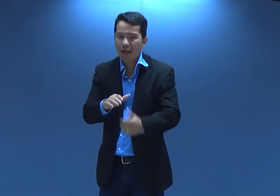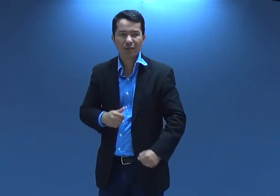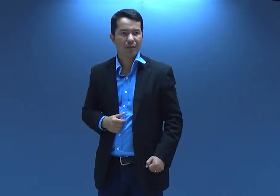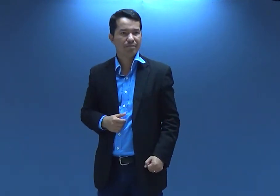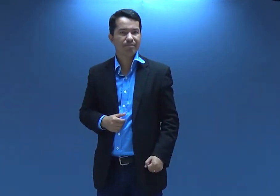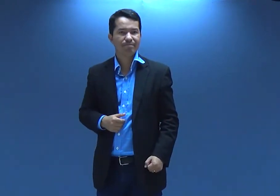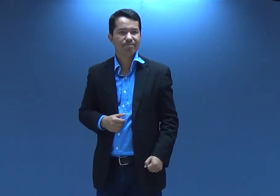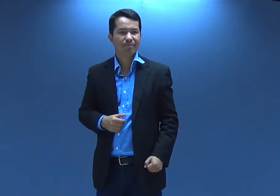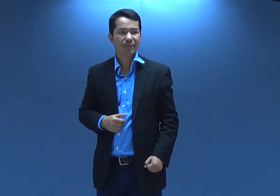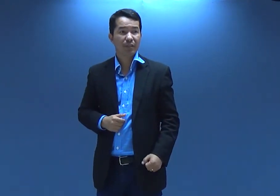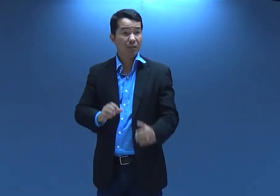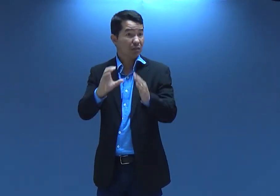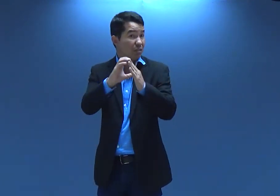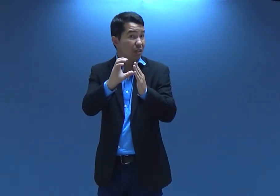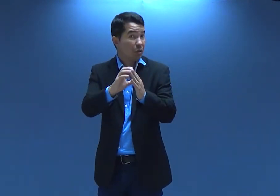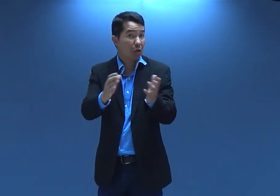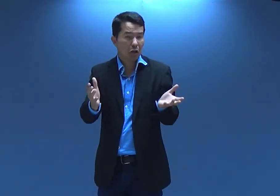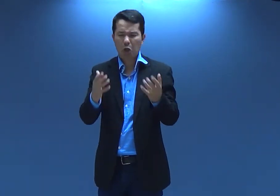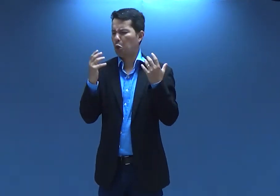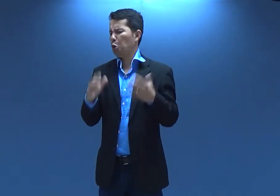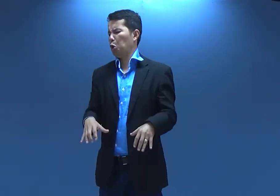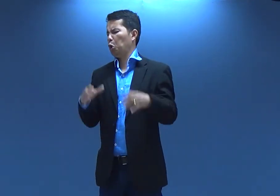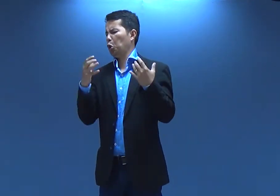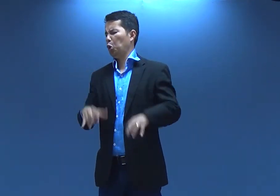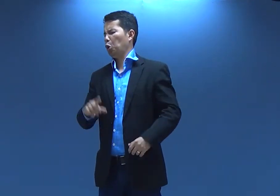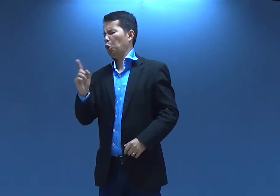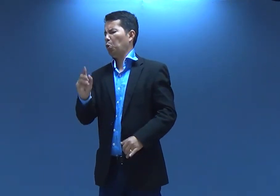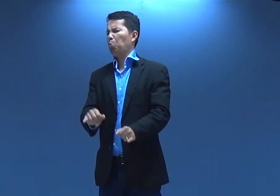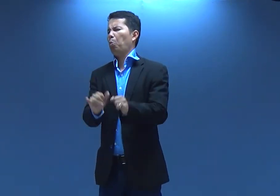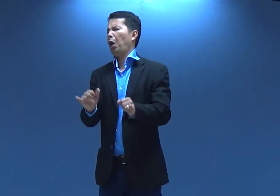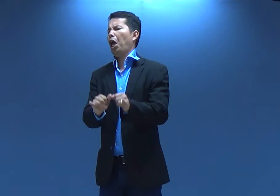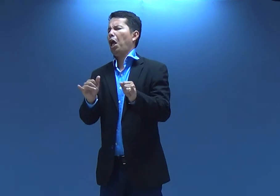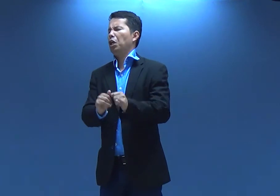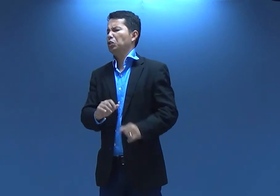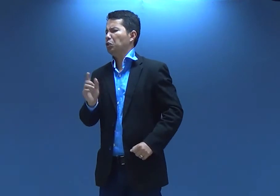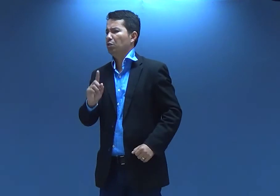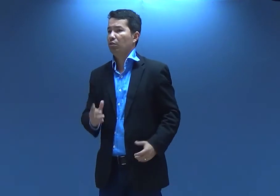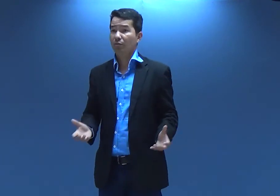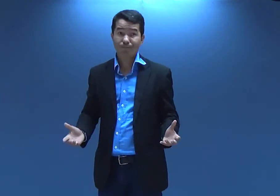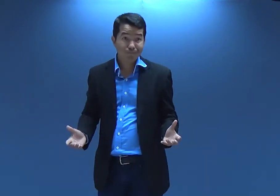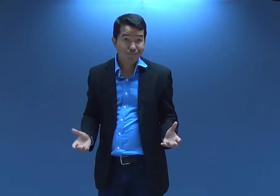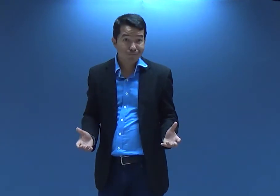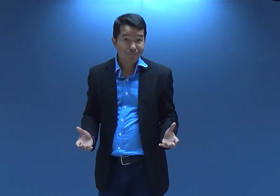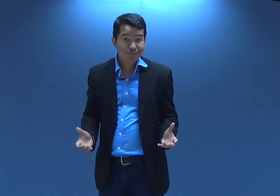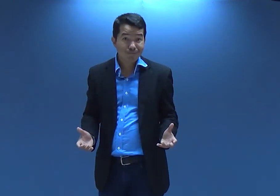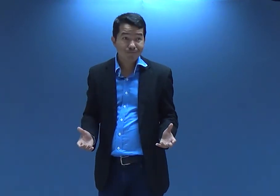igreja você não participa de uma cela? não, a cela é uma bobagem